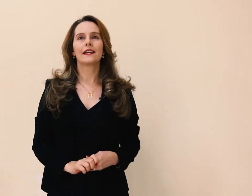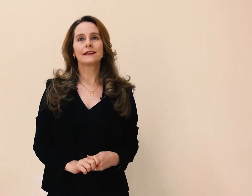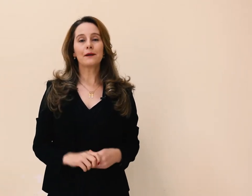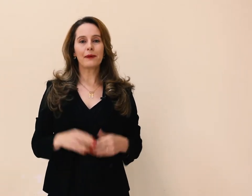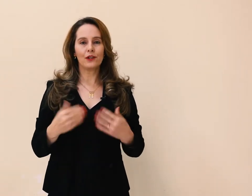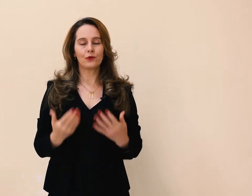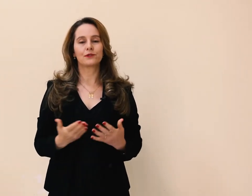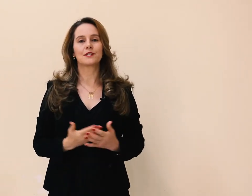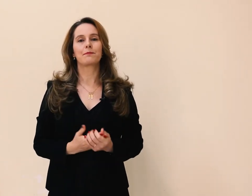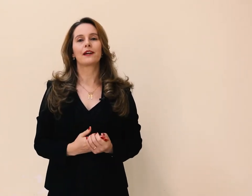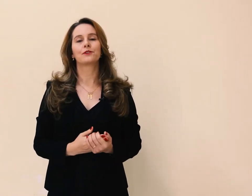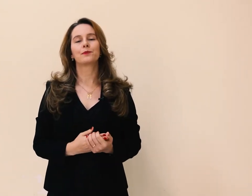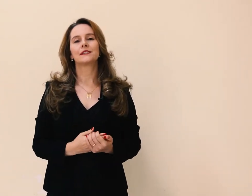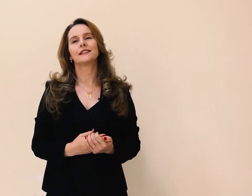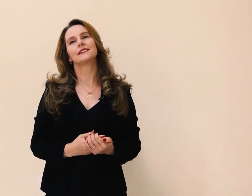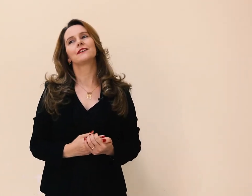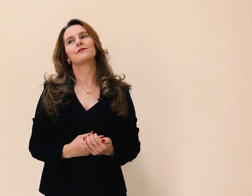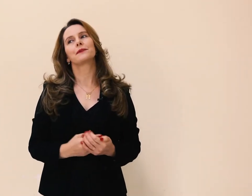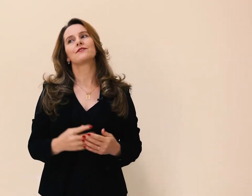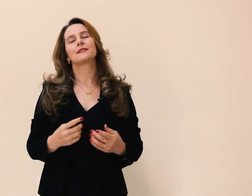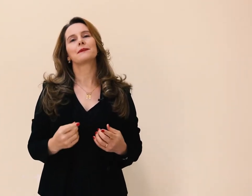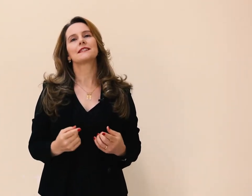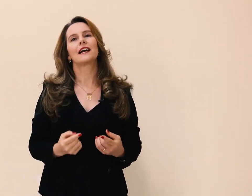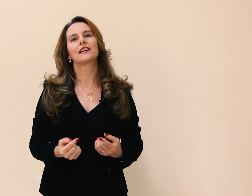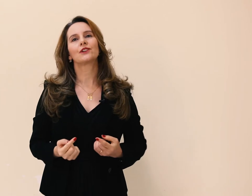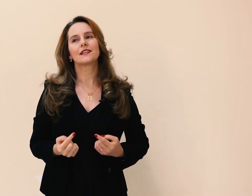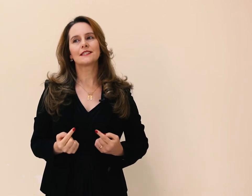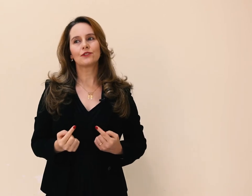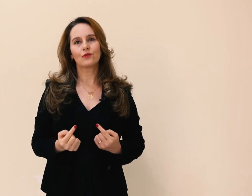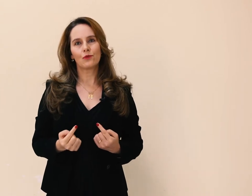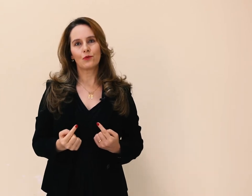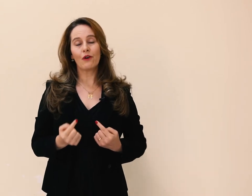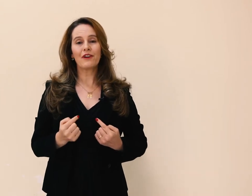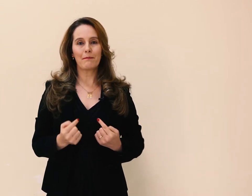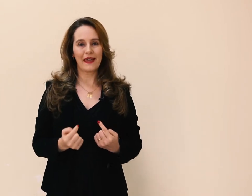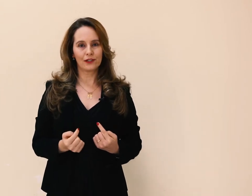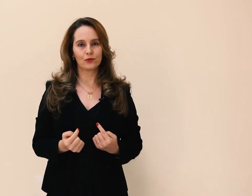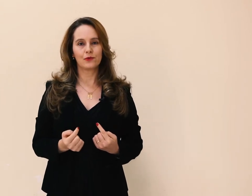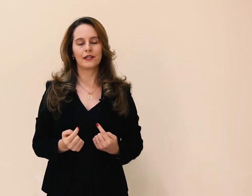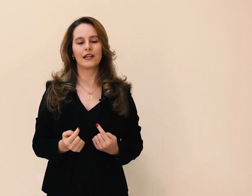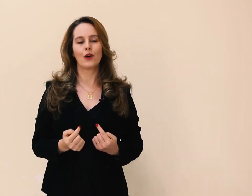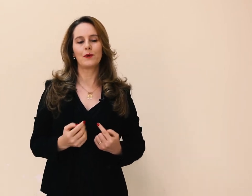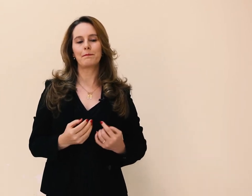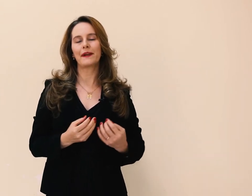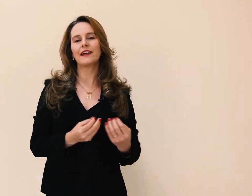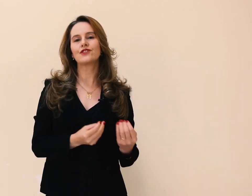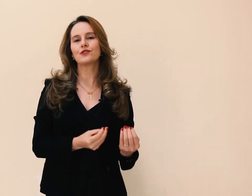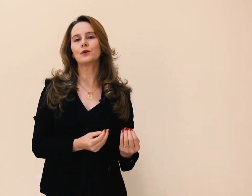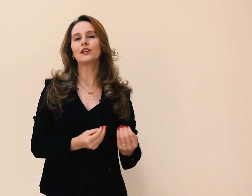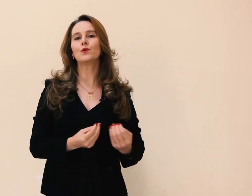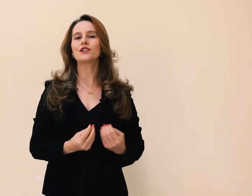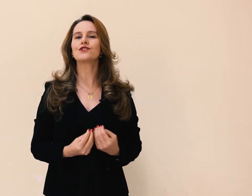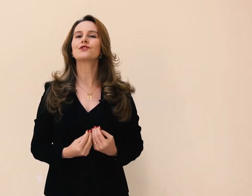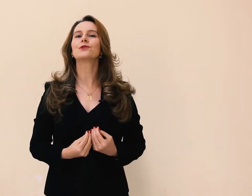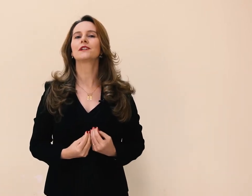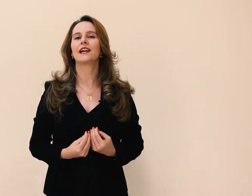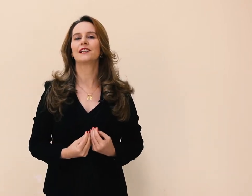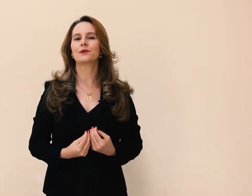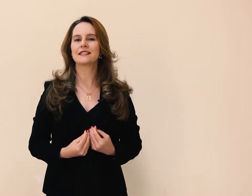Também outro aspecto importante é para você pensar que o alfabeto é um empréstimo linguístico que a língua de